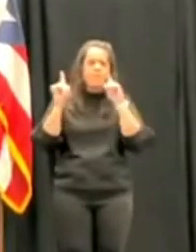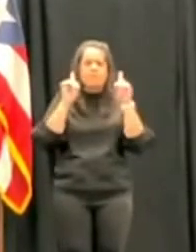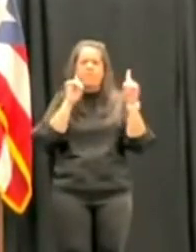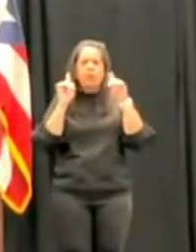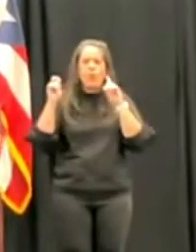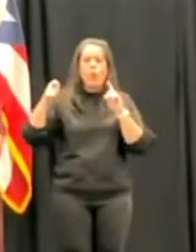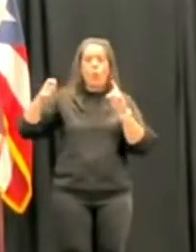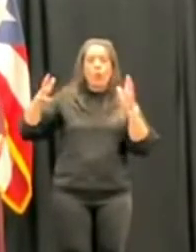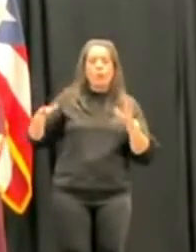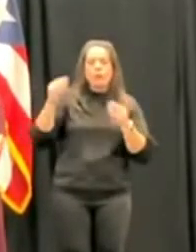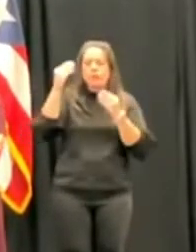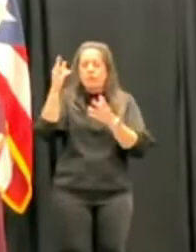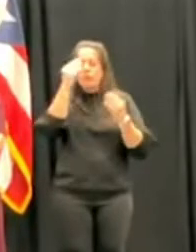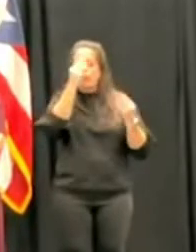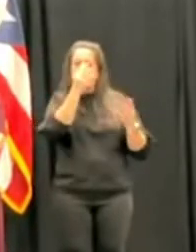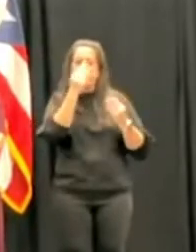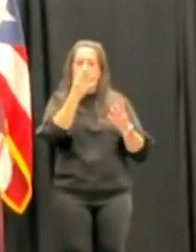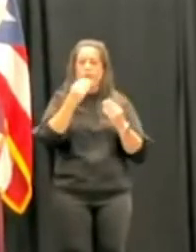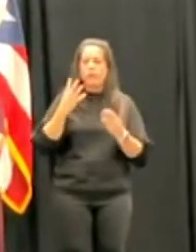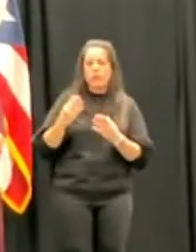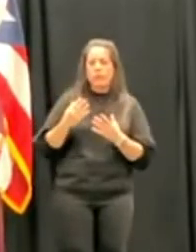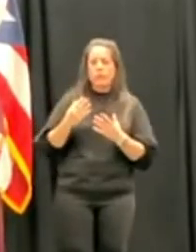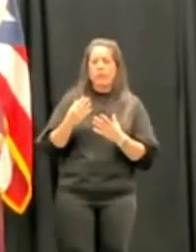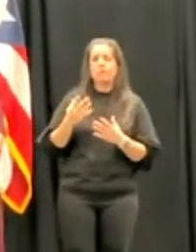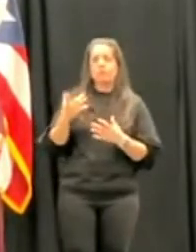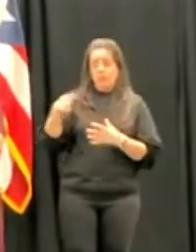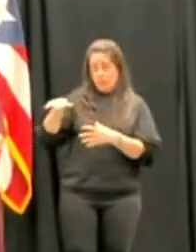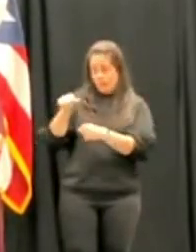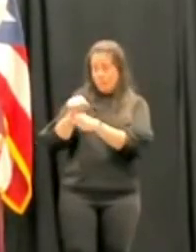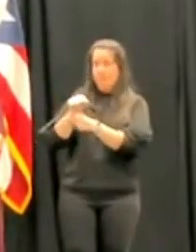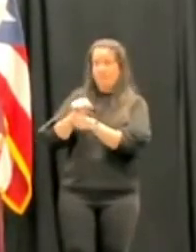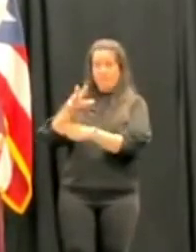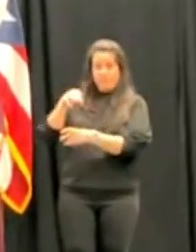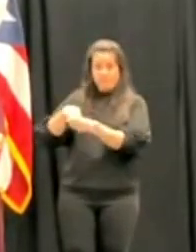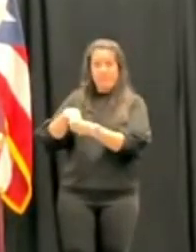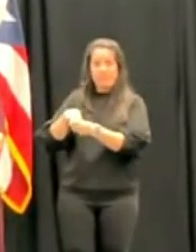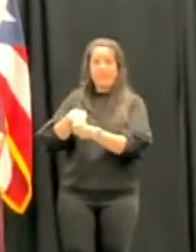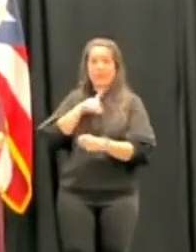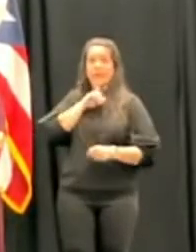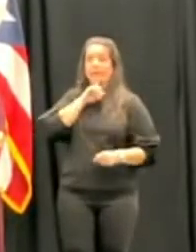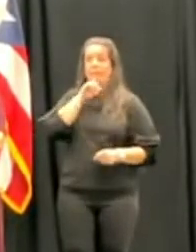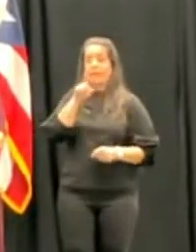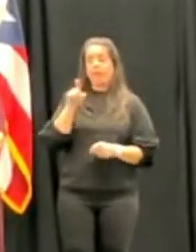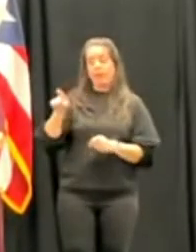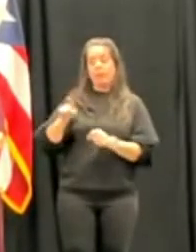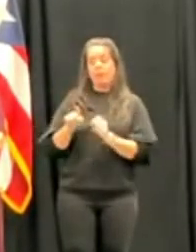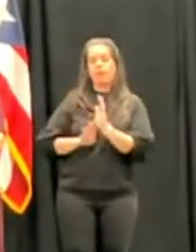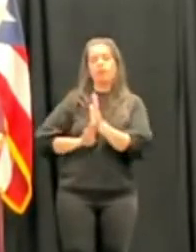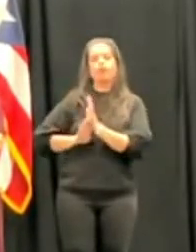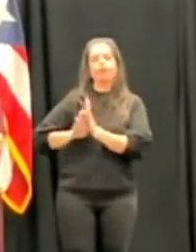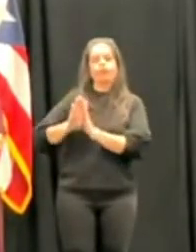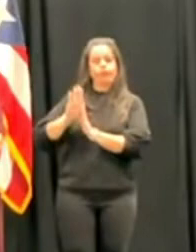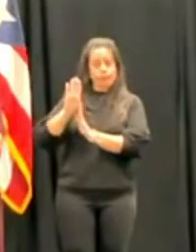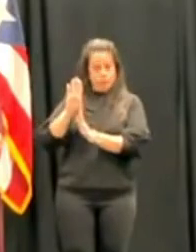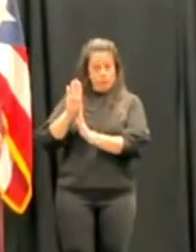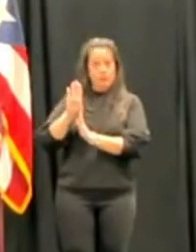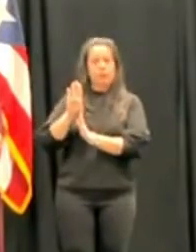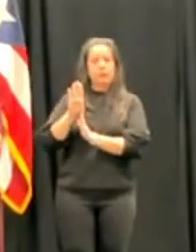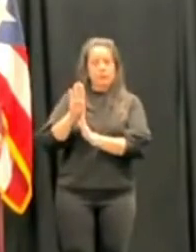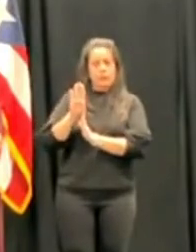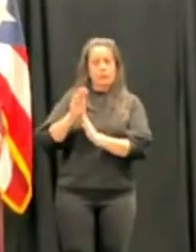jueces, de otros que ejercen la profesión, es que realmente se ha destacado por su